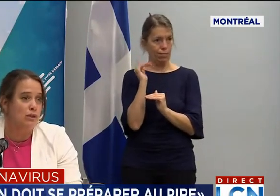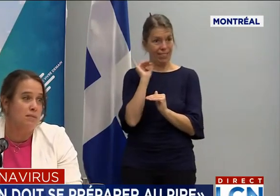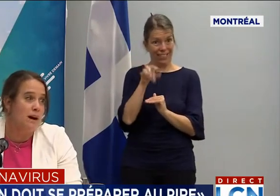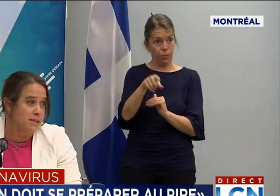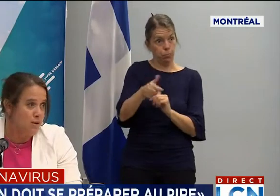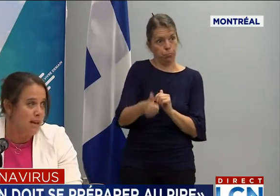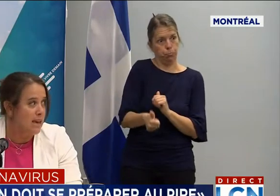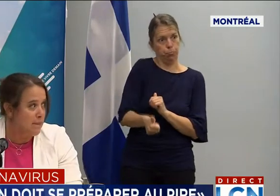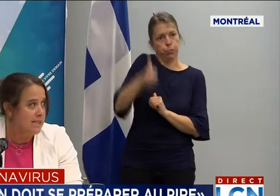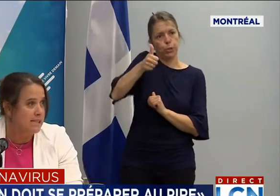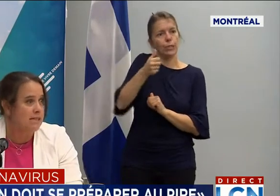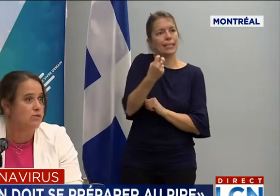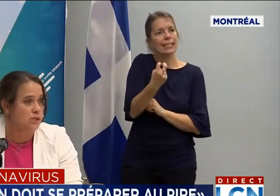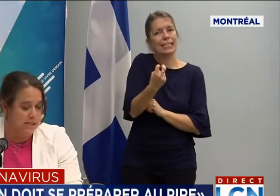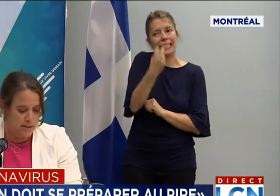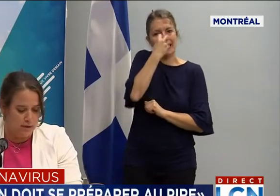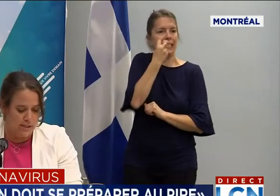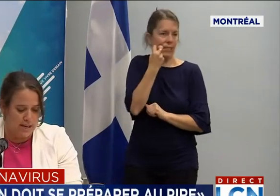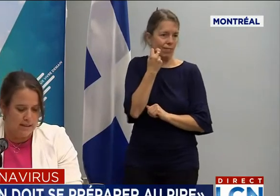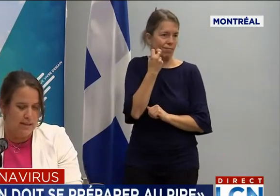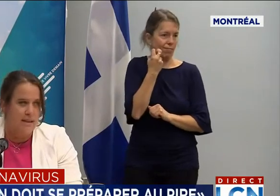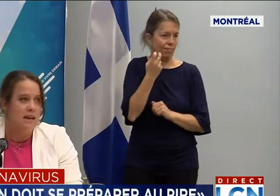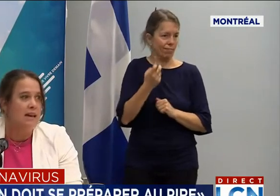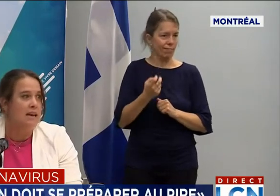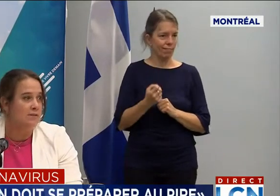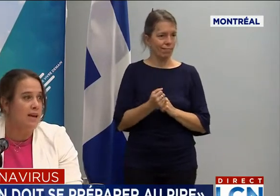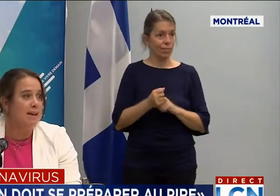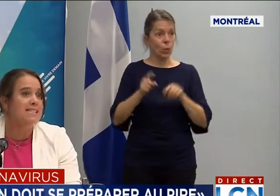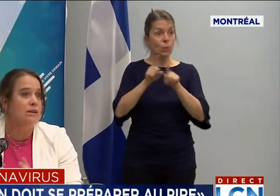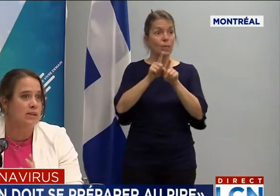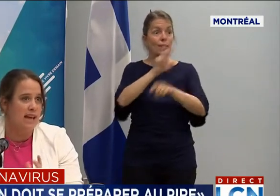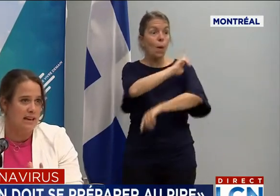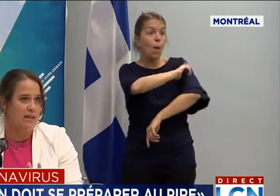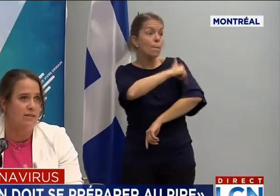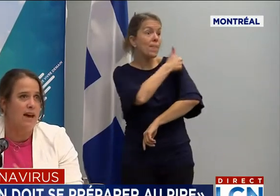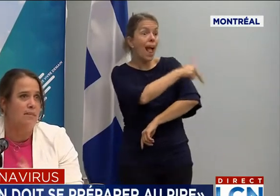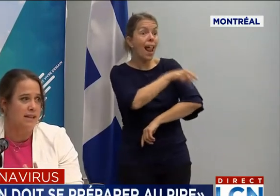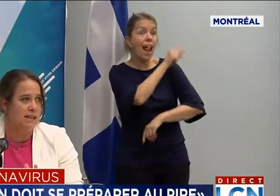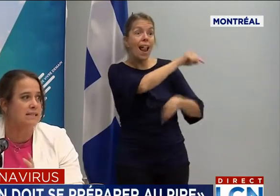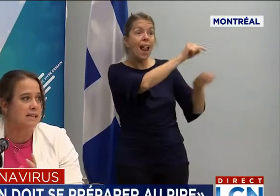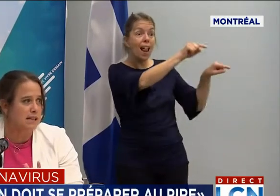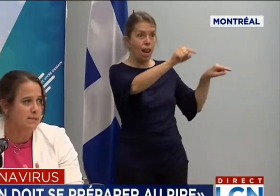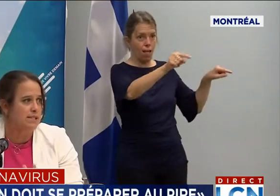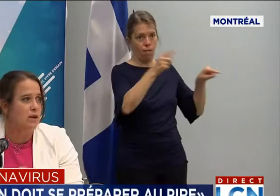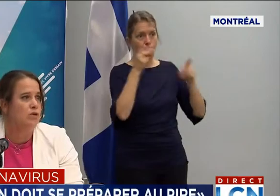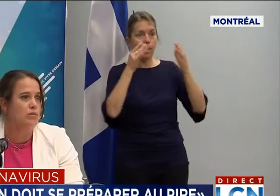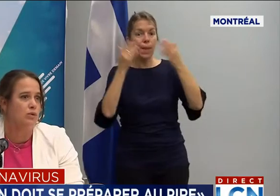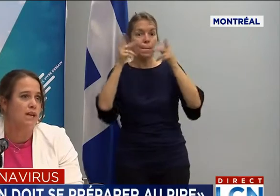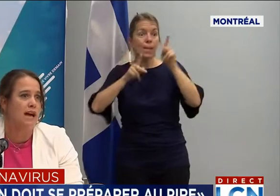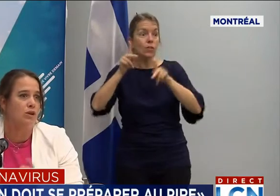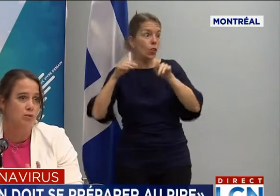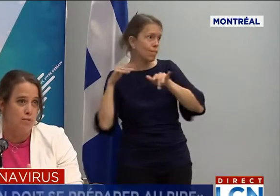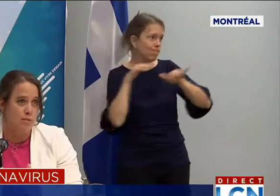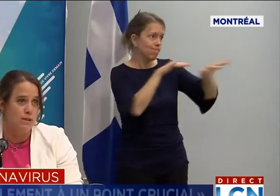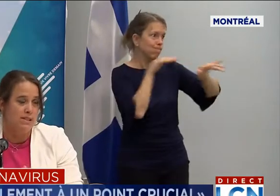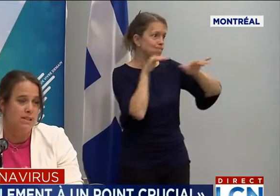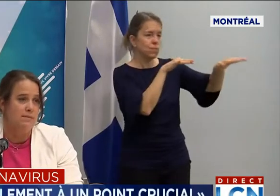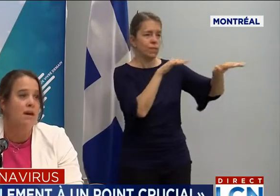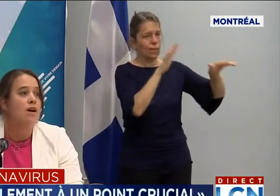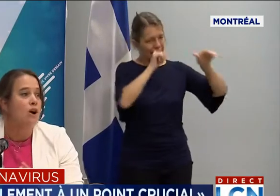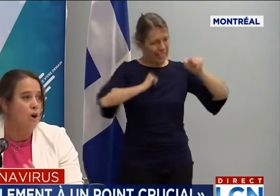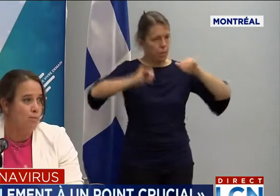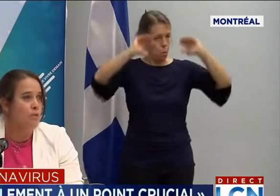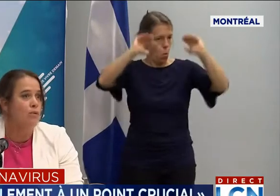'assurer qu'on ne dépasse pas la capacité du système de santé. Et, évidemment, si on arrive à maintenir cette transmission communautaire le plus bas